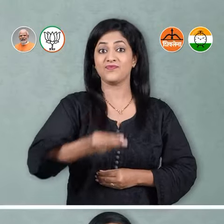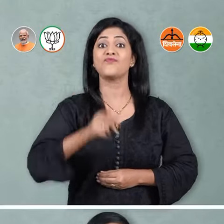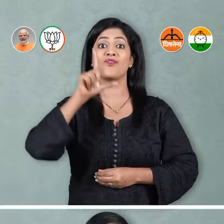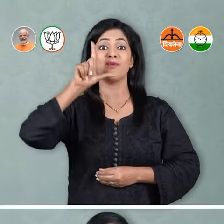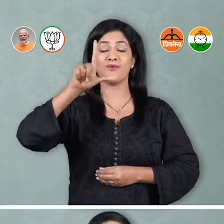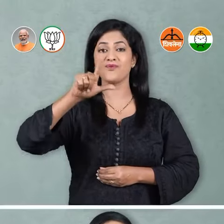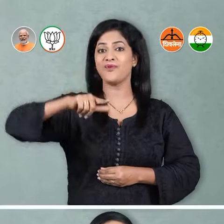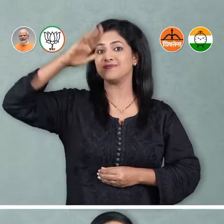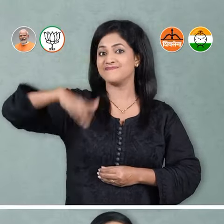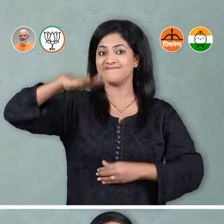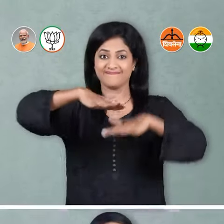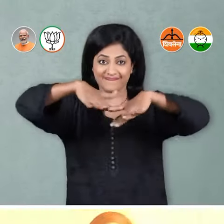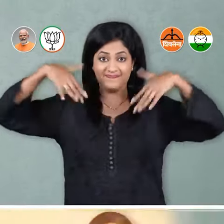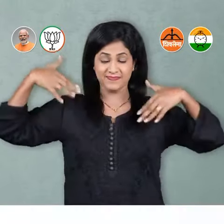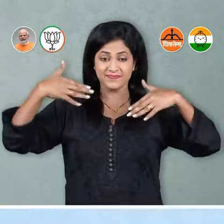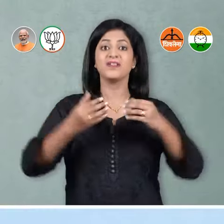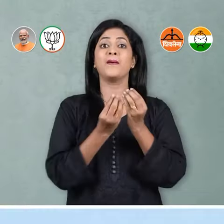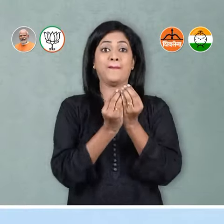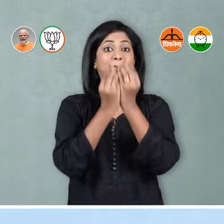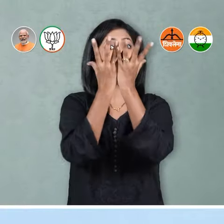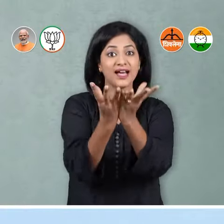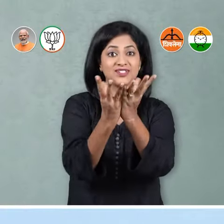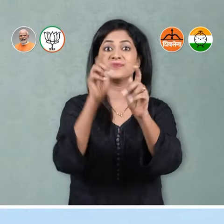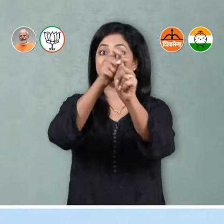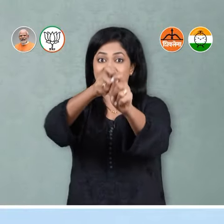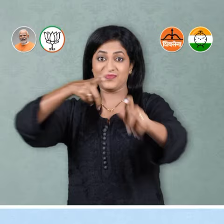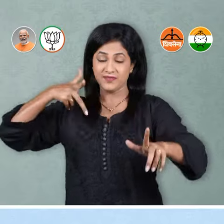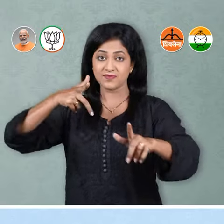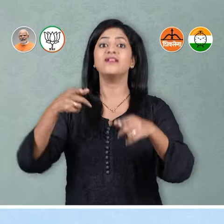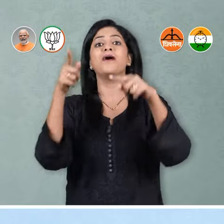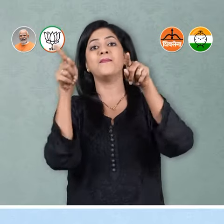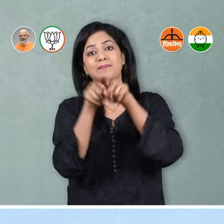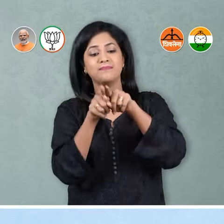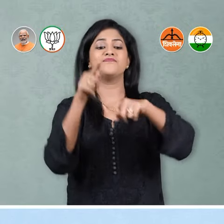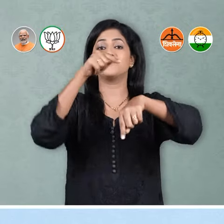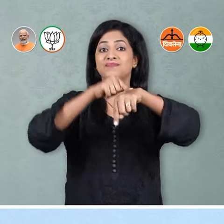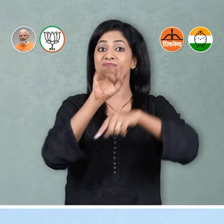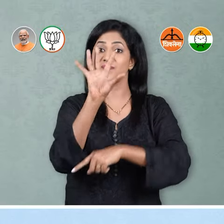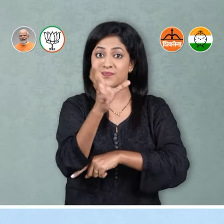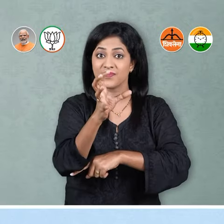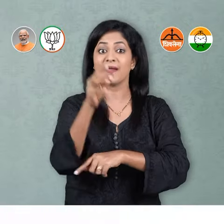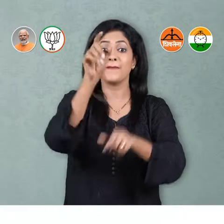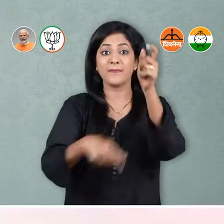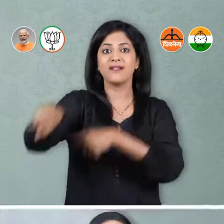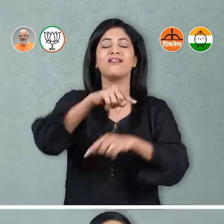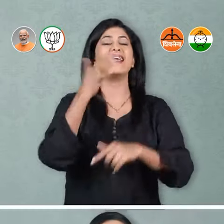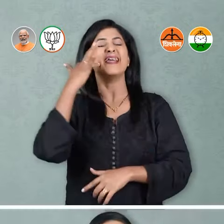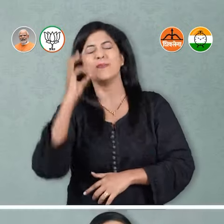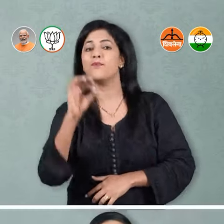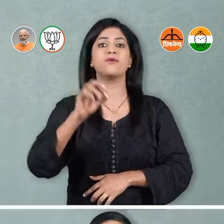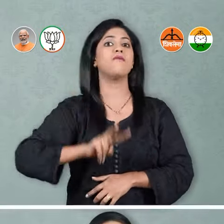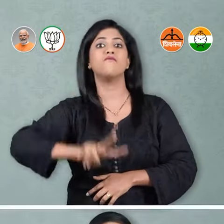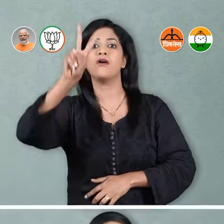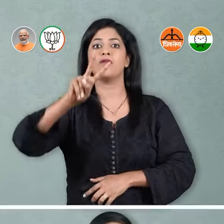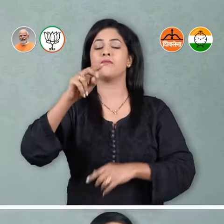येडार्या लोक सभेचा निवडु केत भाजब, शिवसेना अडि राष्ट्रवादी चा उमेद्वारान आपला